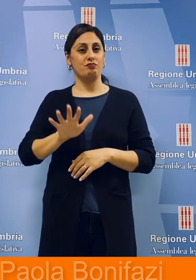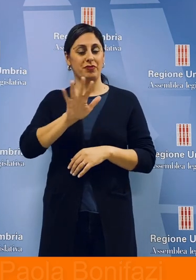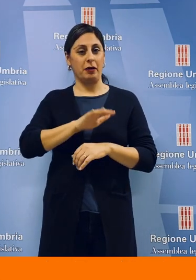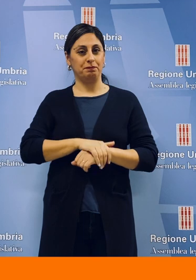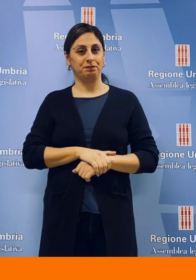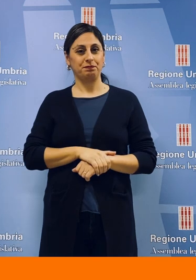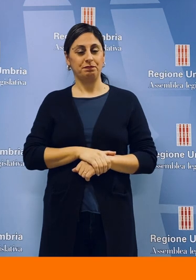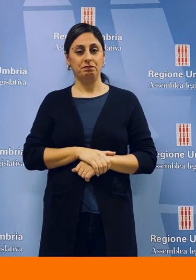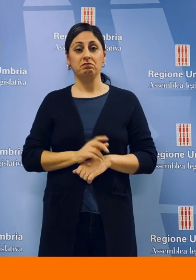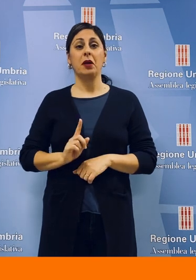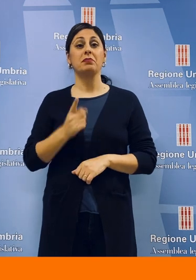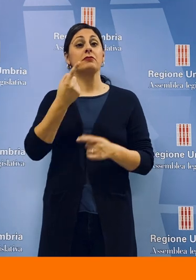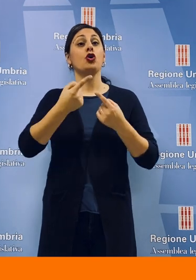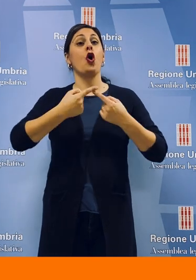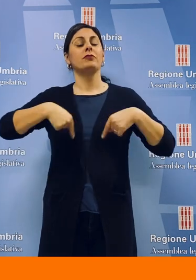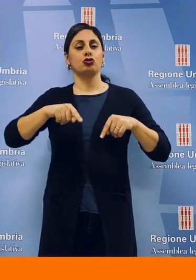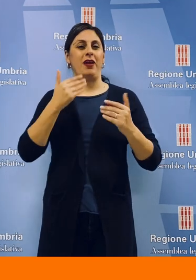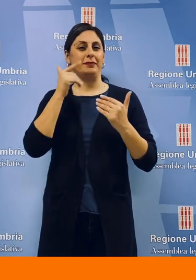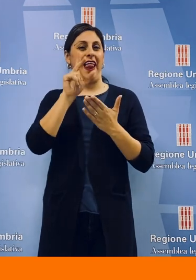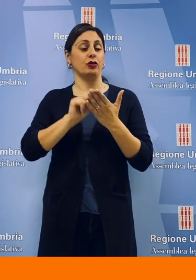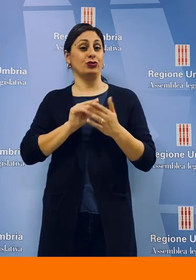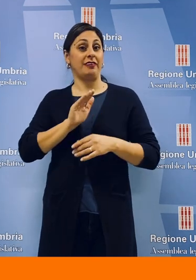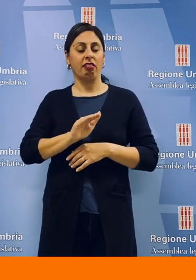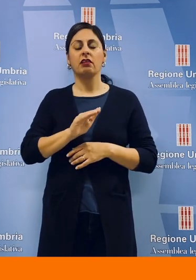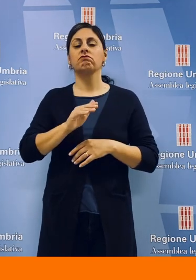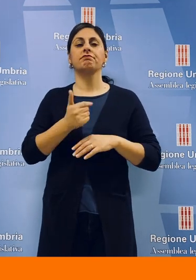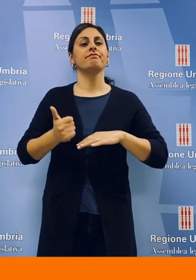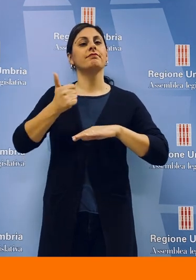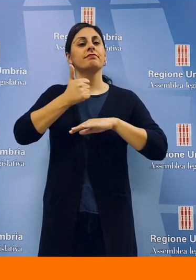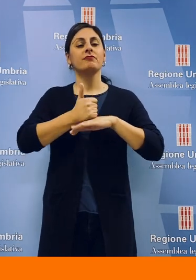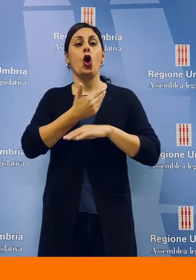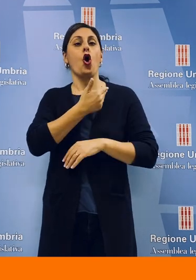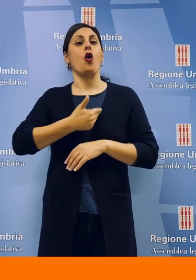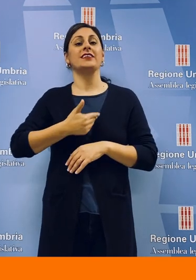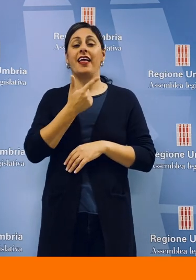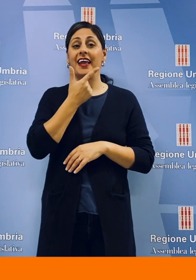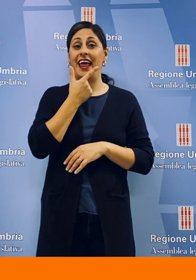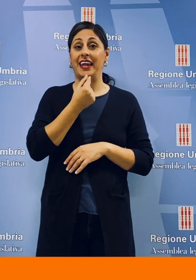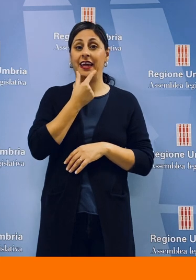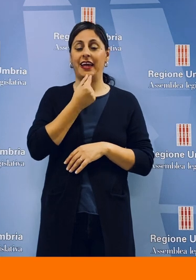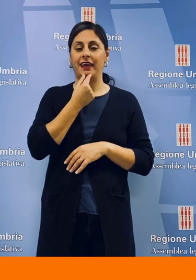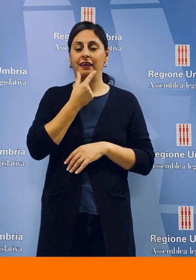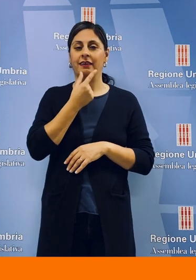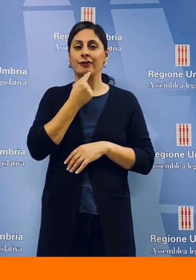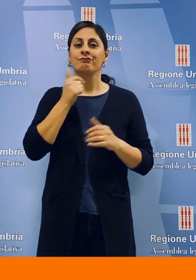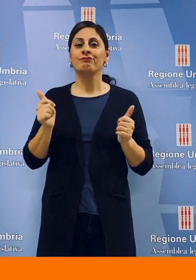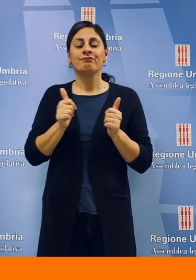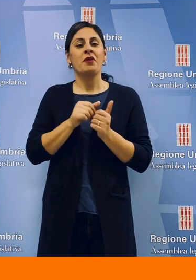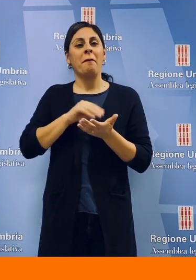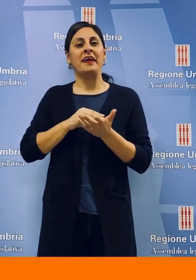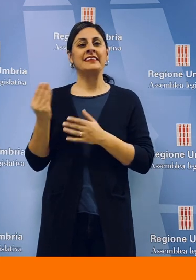commissione dell'Assemblea legislativa presieduta dal consigliere Daniele Nicchi e alla presenza della Presidente dell